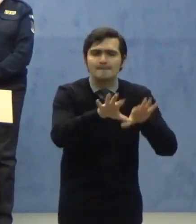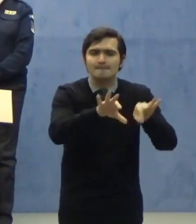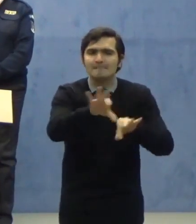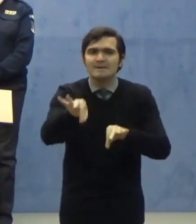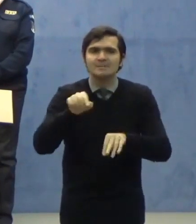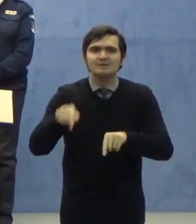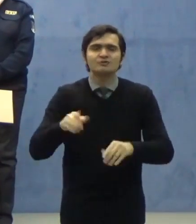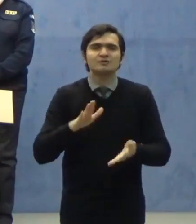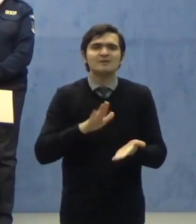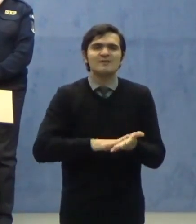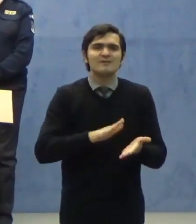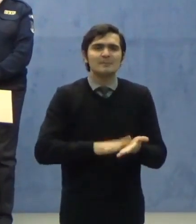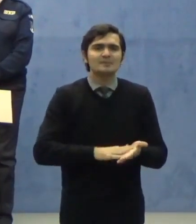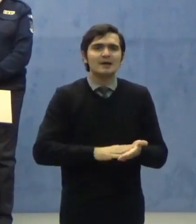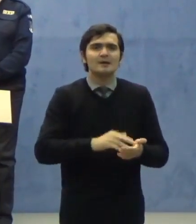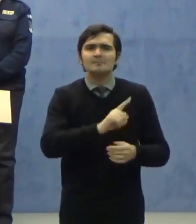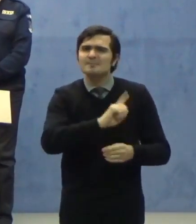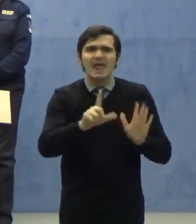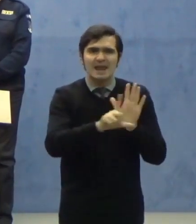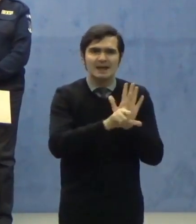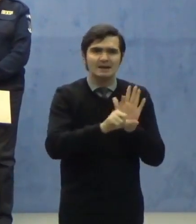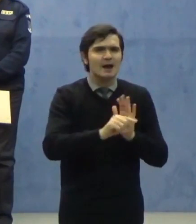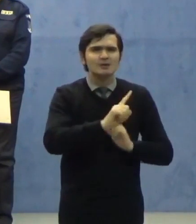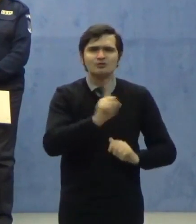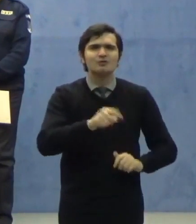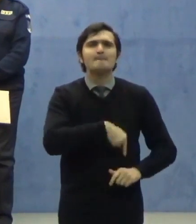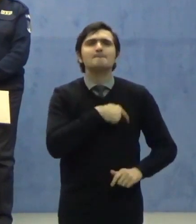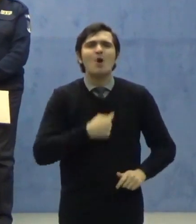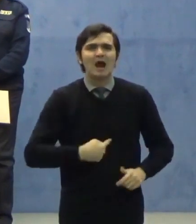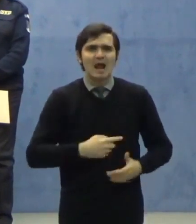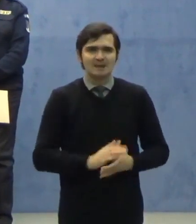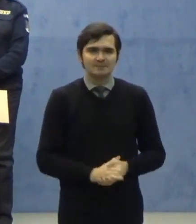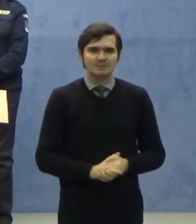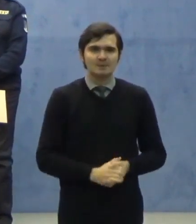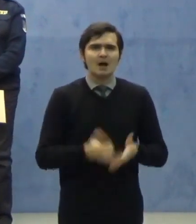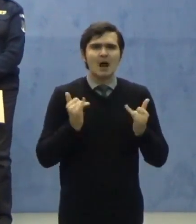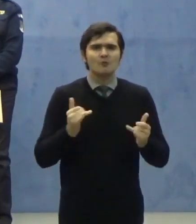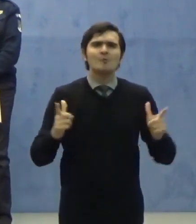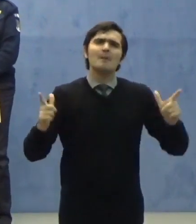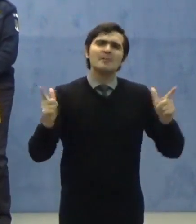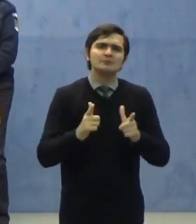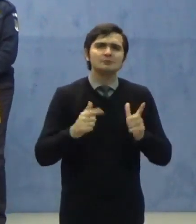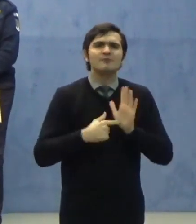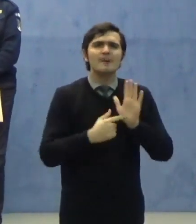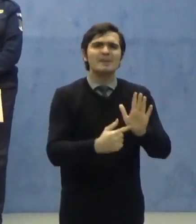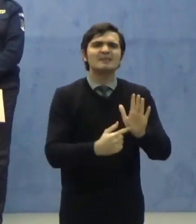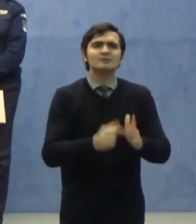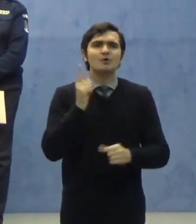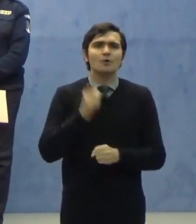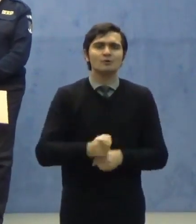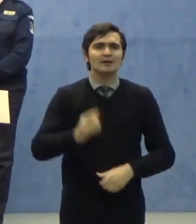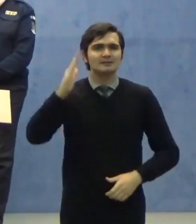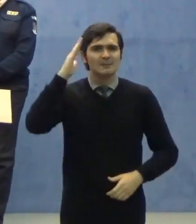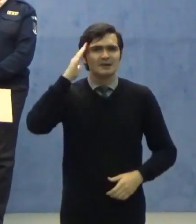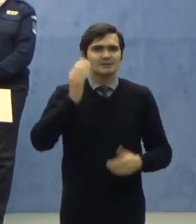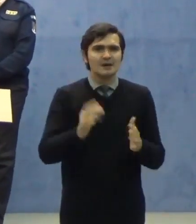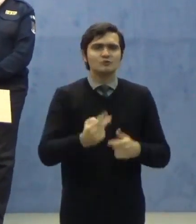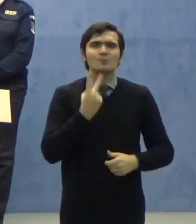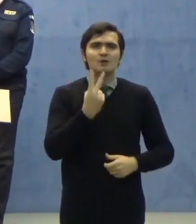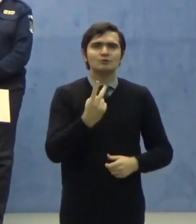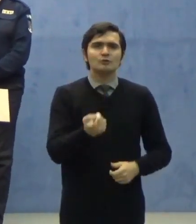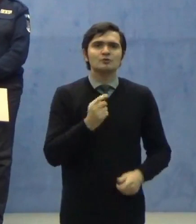și ilegale. Vă prezint pe scurt Ordonanța Militară numărul 2 din 21